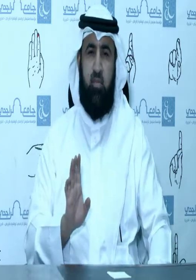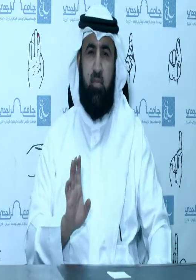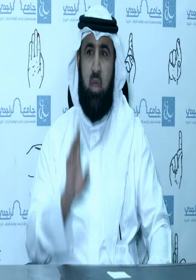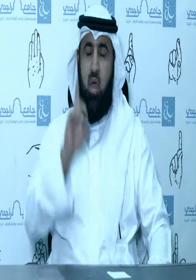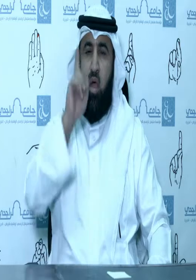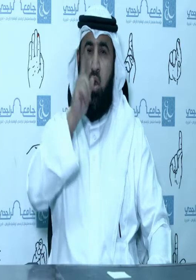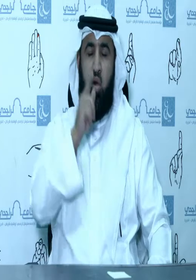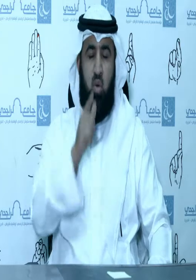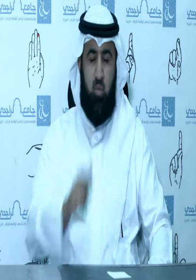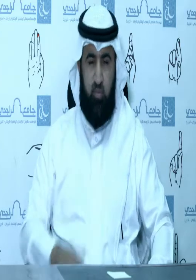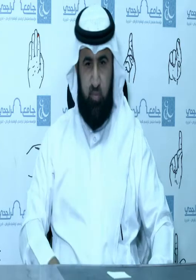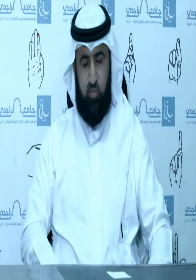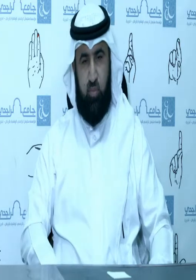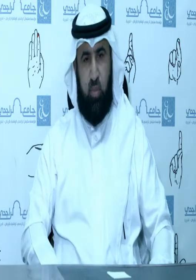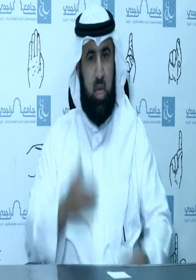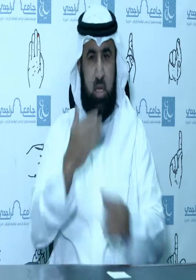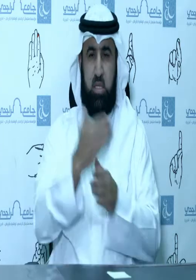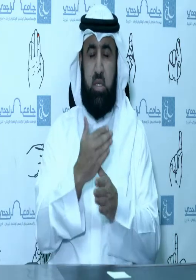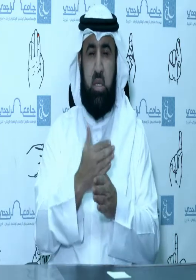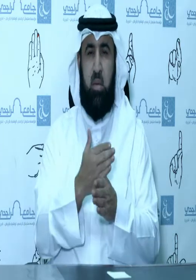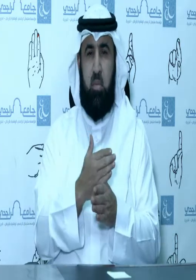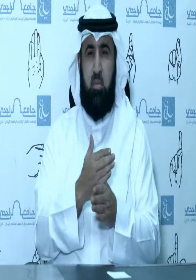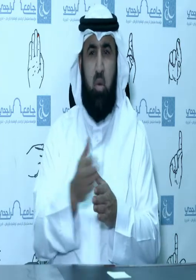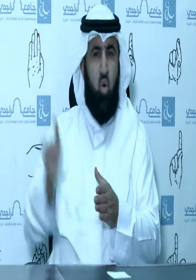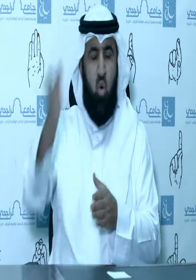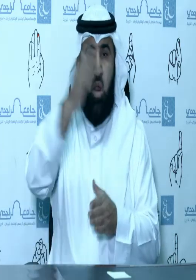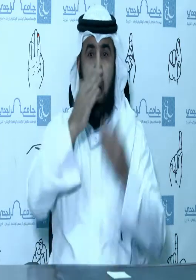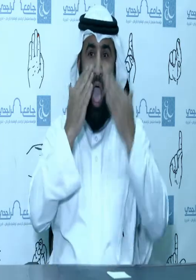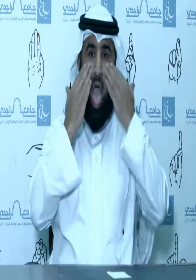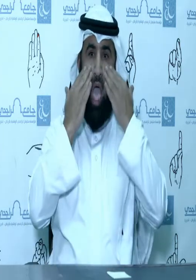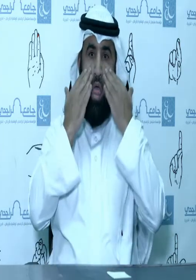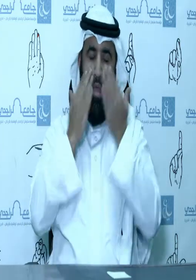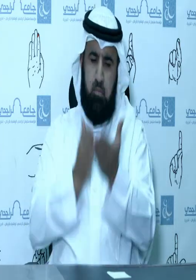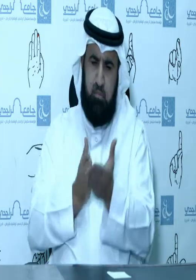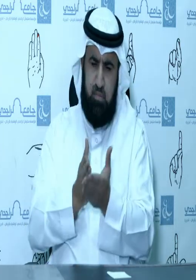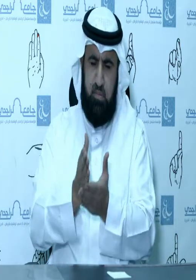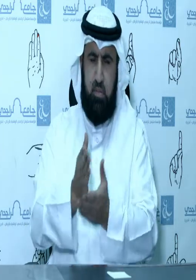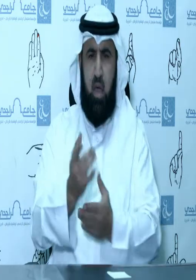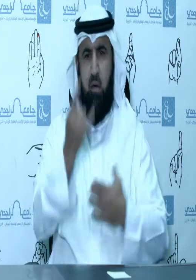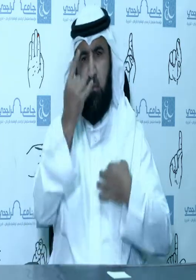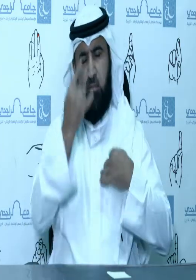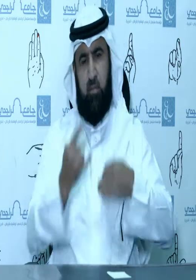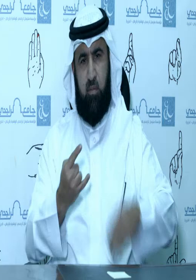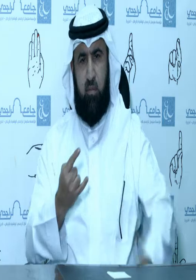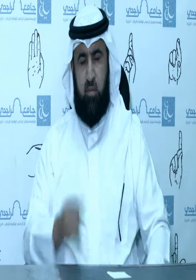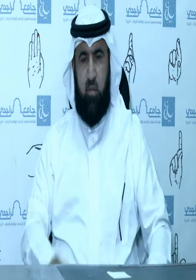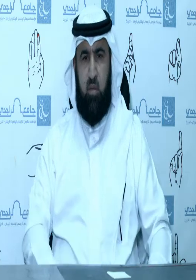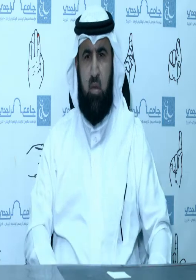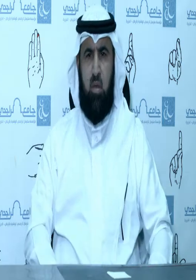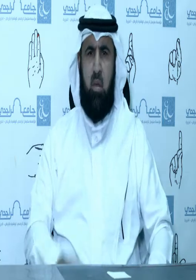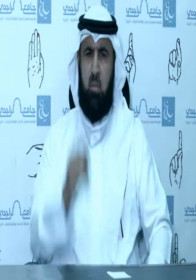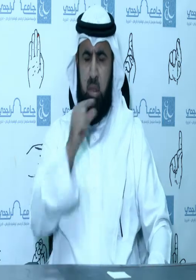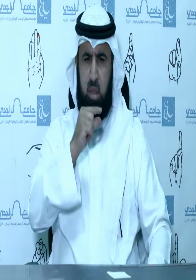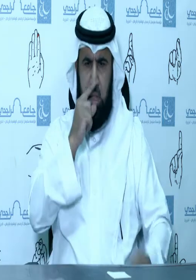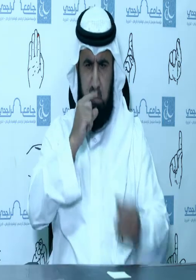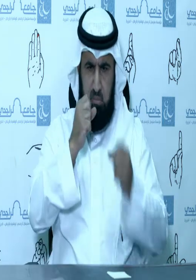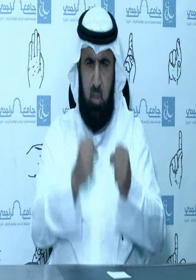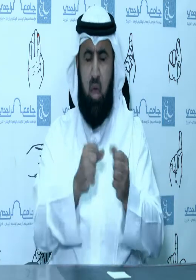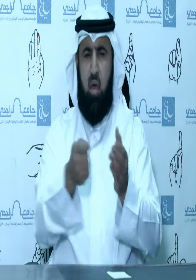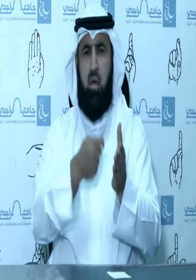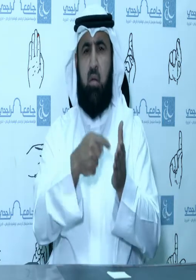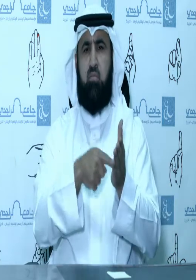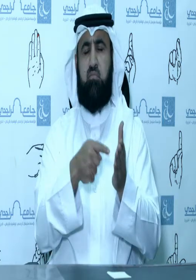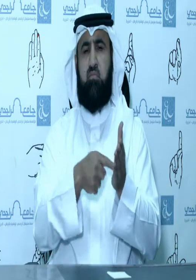جعل ذلك لتستقيم الحياة جعله ميثاقا غليظا فقال